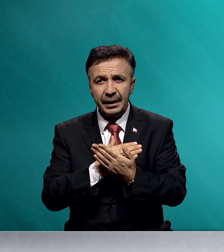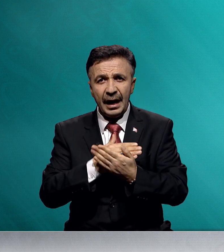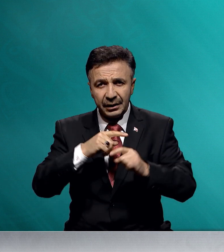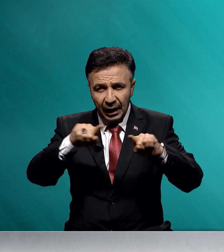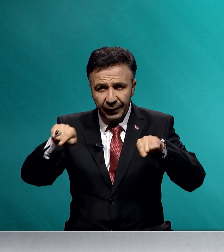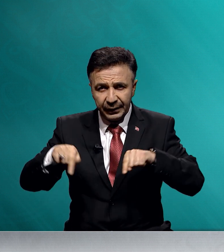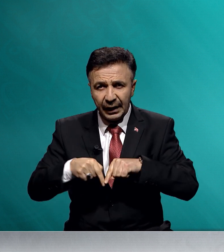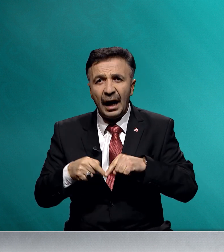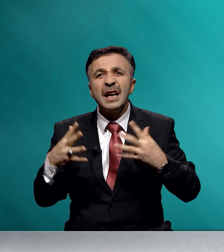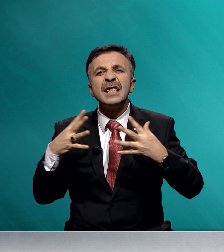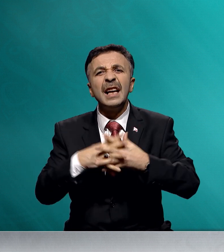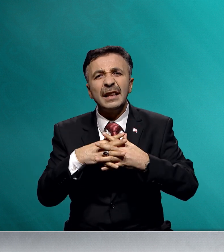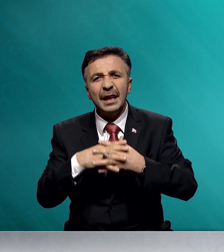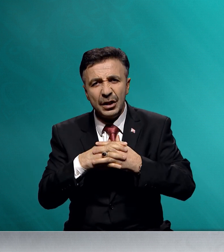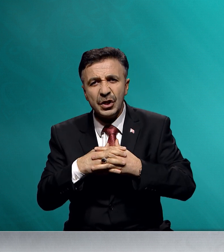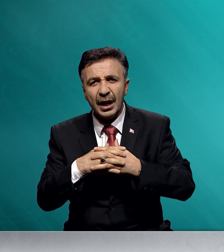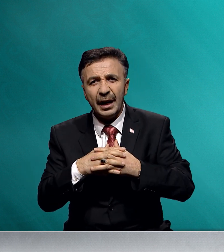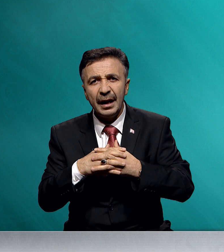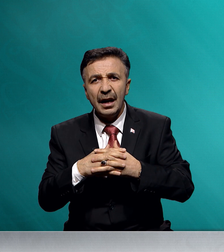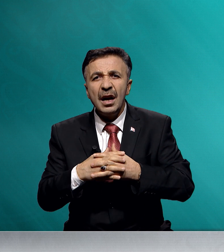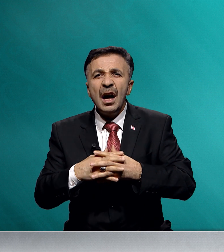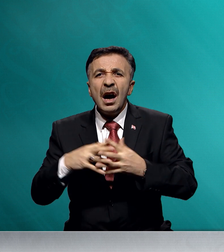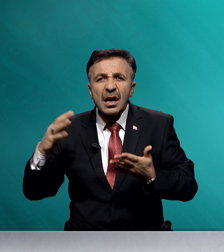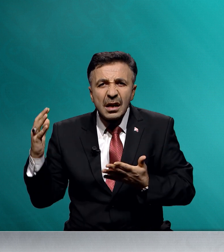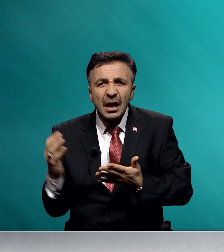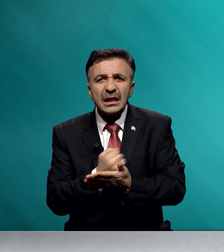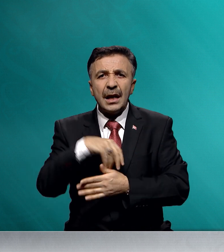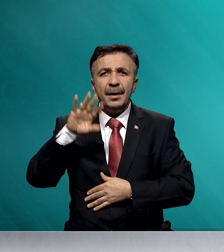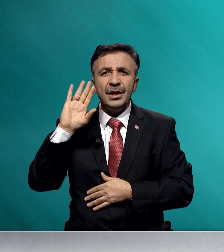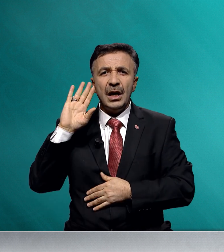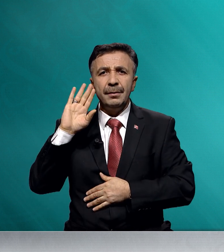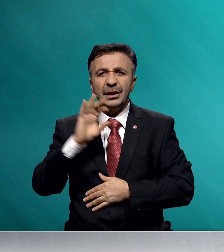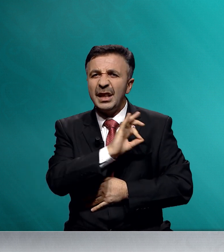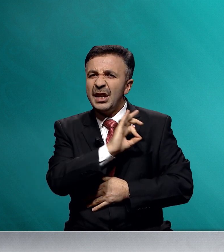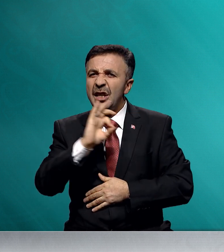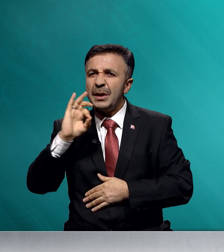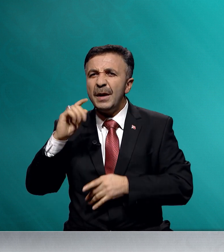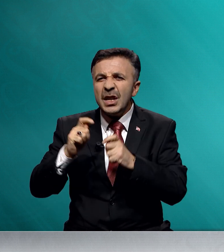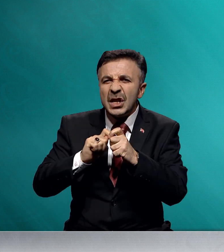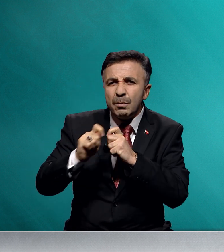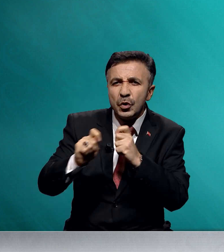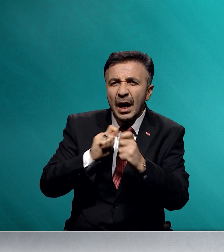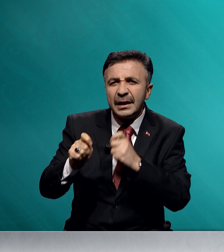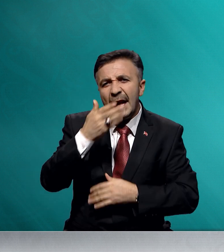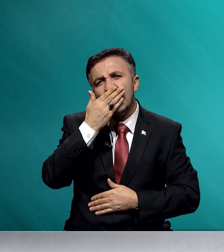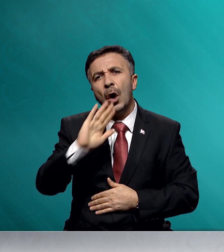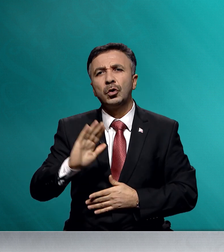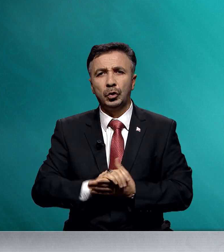etrafında kenetlendikçe kazanamayacağımız hiçbir mücadele yoktur.